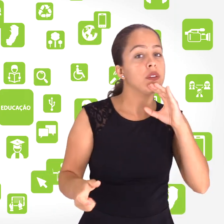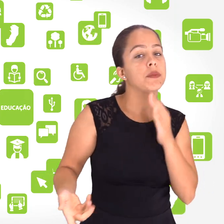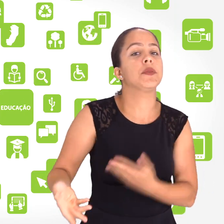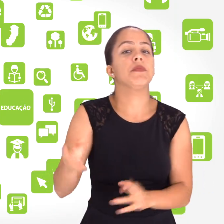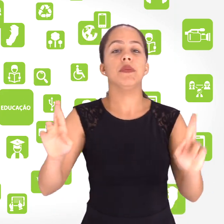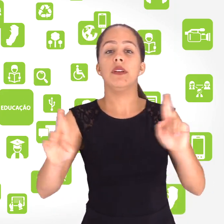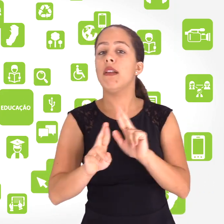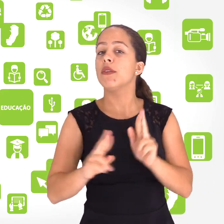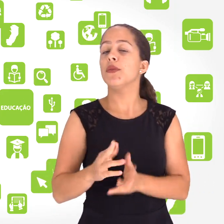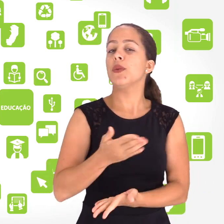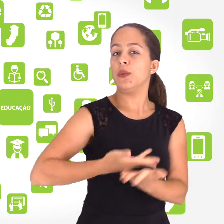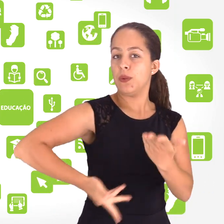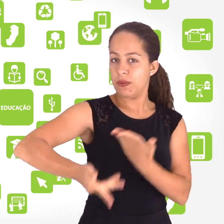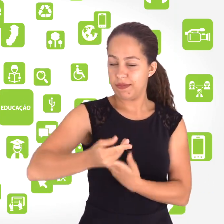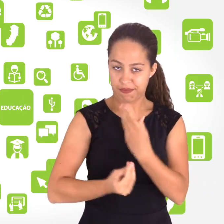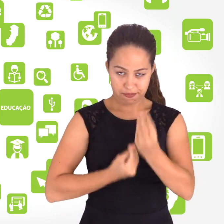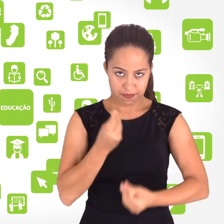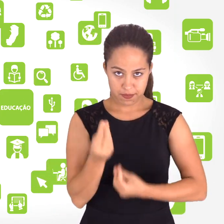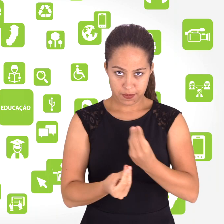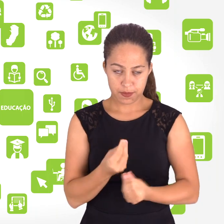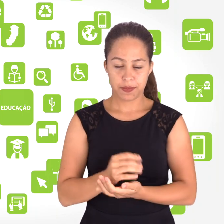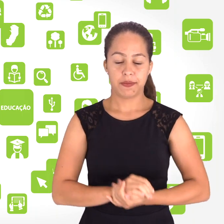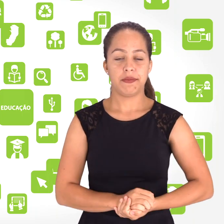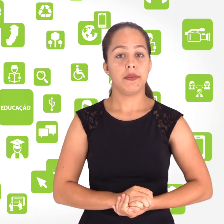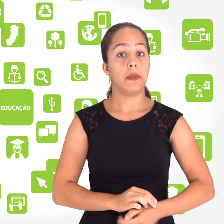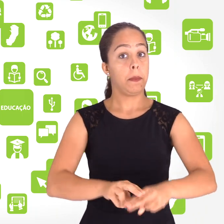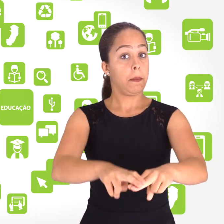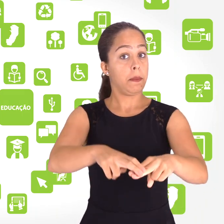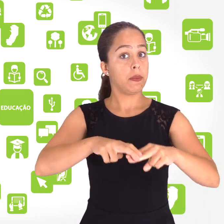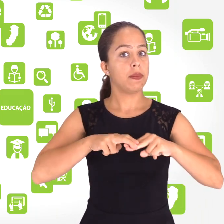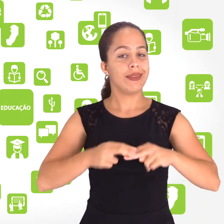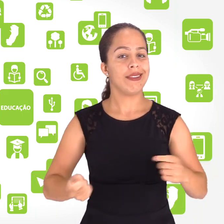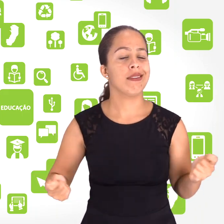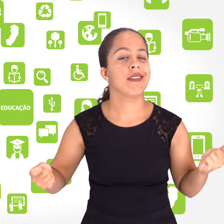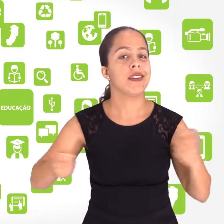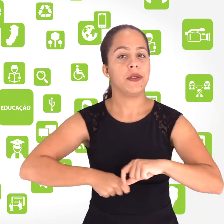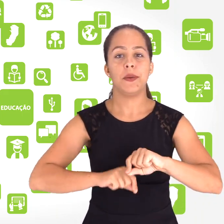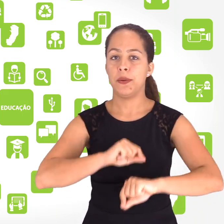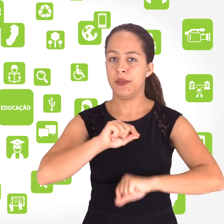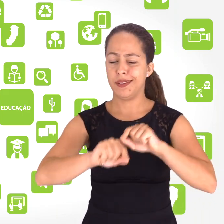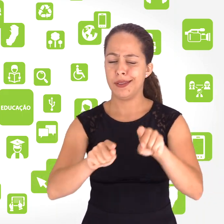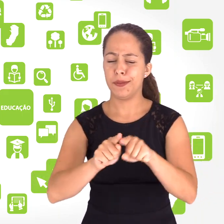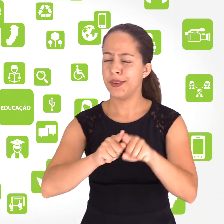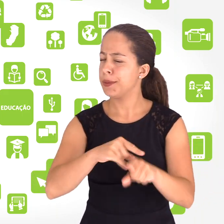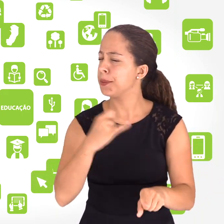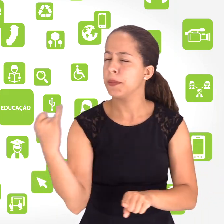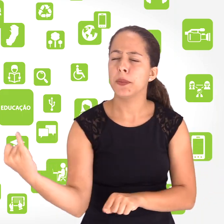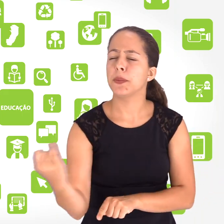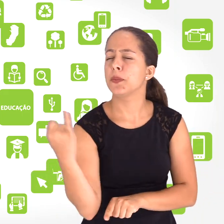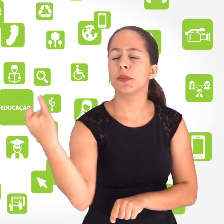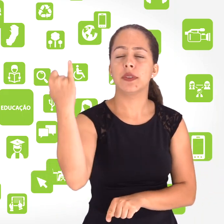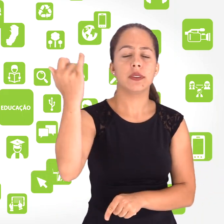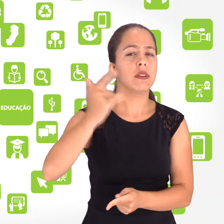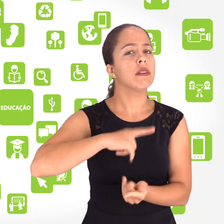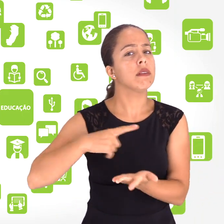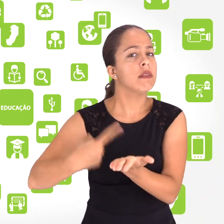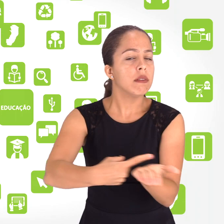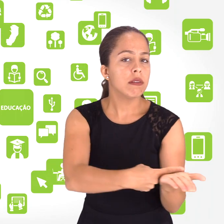com as pessoas e também com o conhecimento, com o conteúdo. Por isso, é possível e também